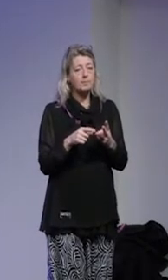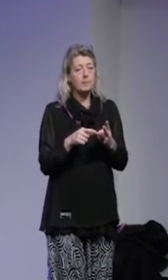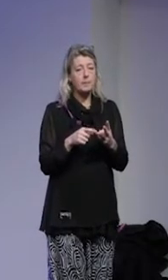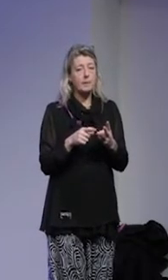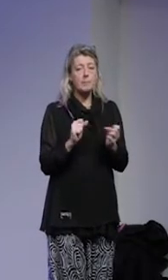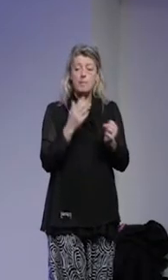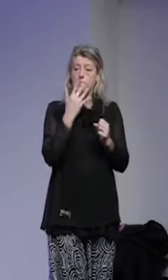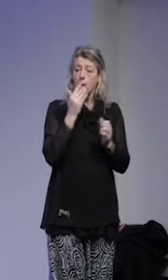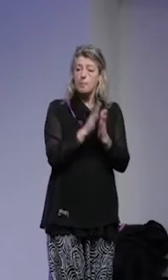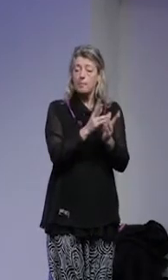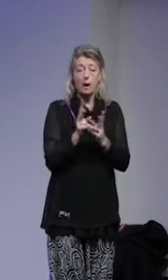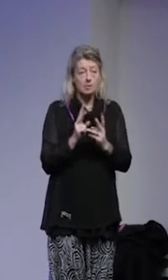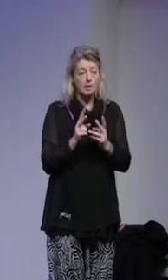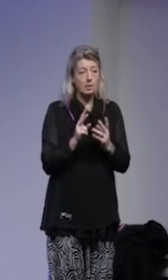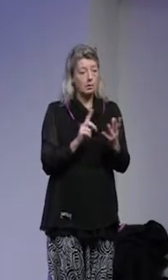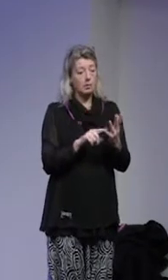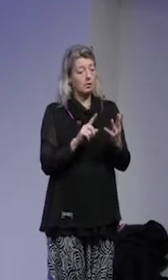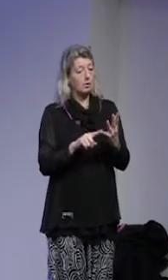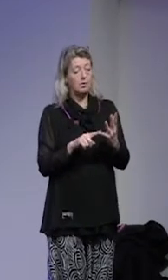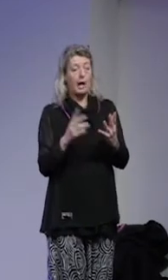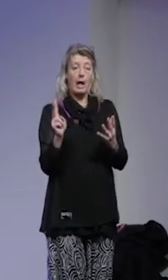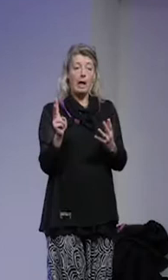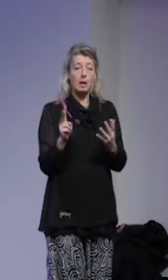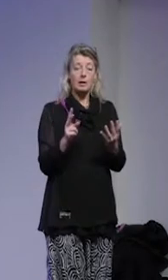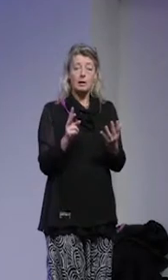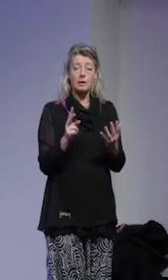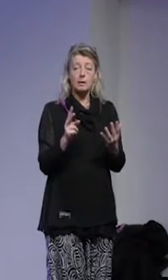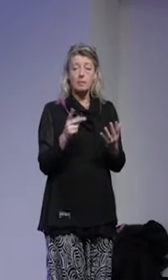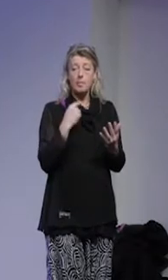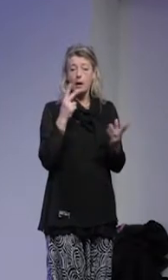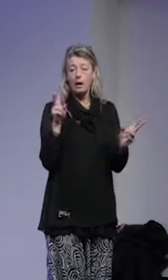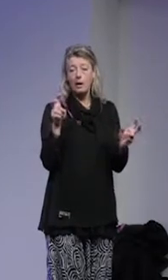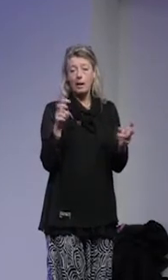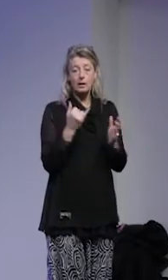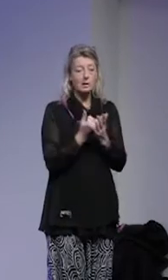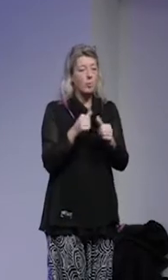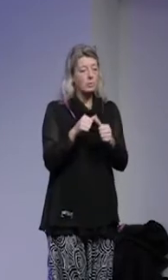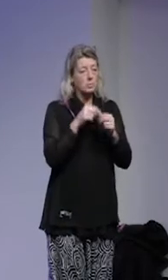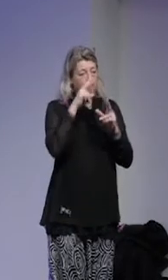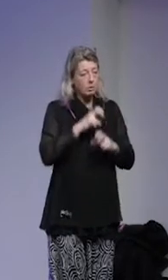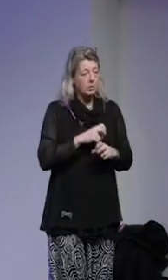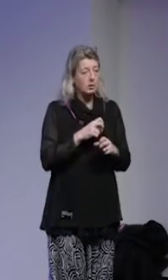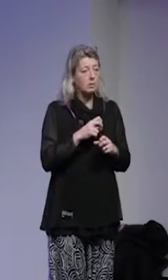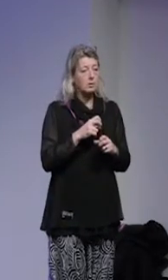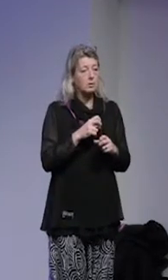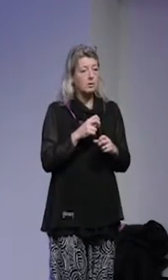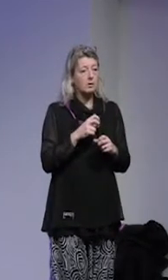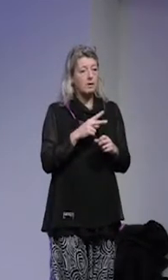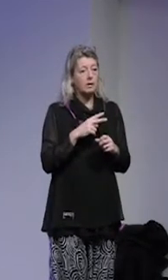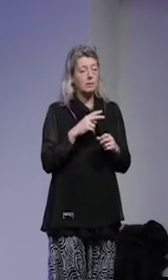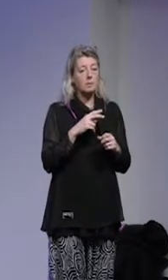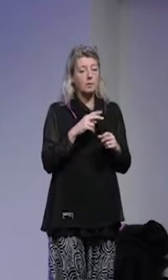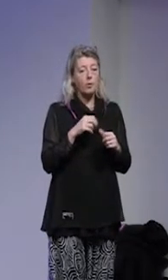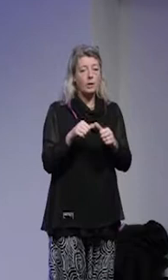att egentligen att man pratar med varandra? Eller är det vad man då kallar inom organisationsforskningen för en organisatorisk